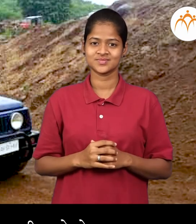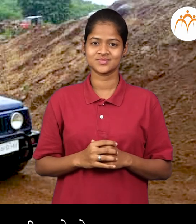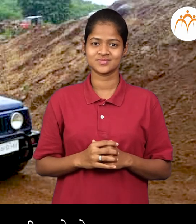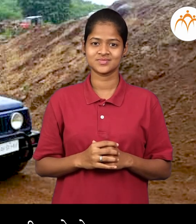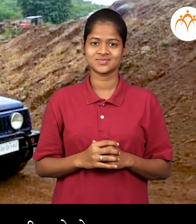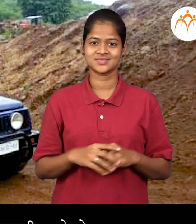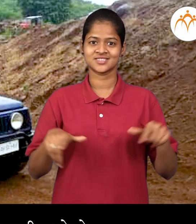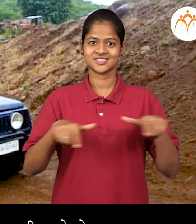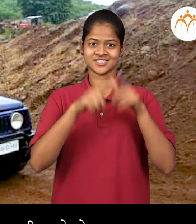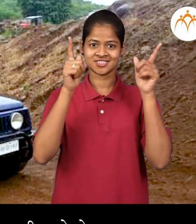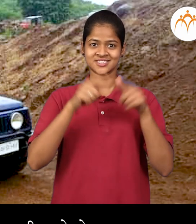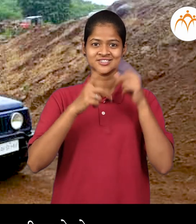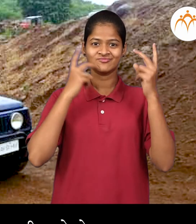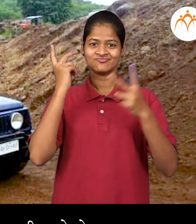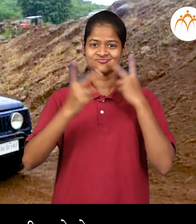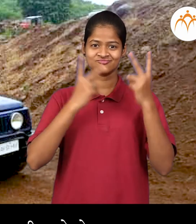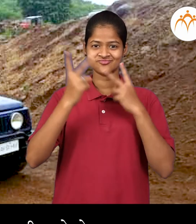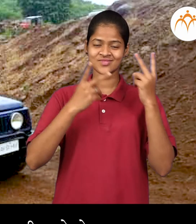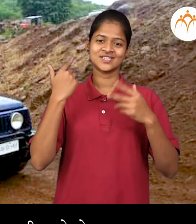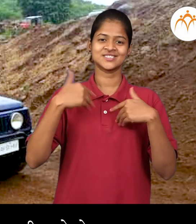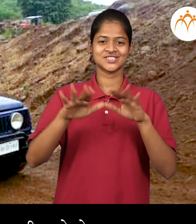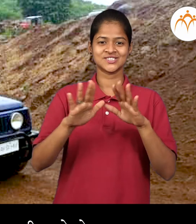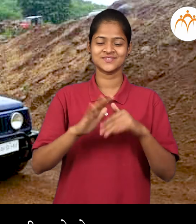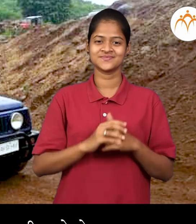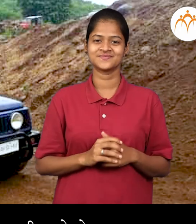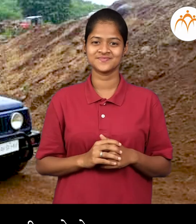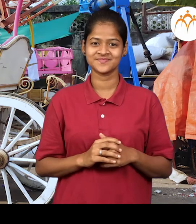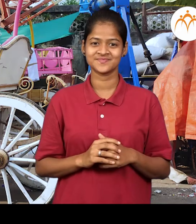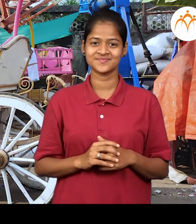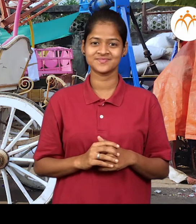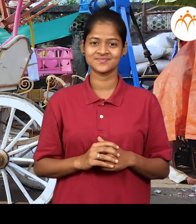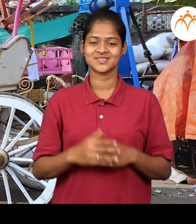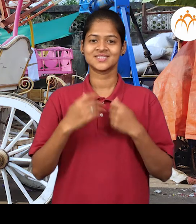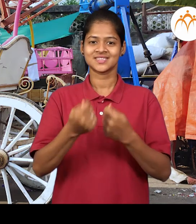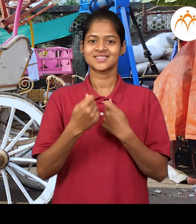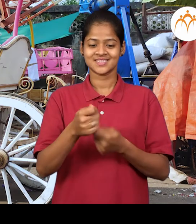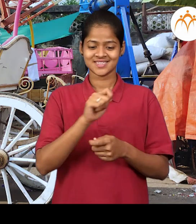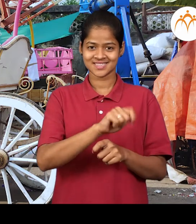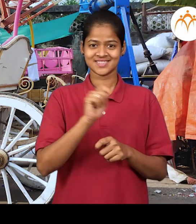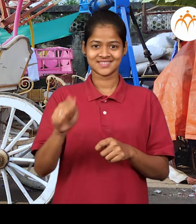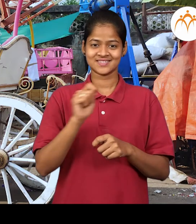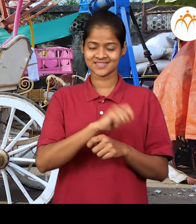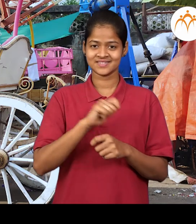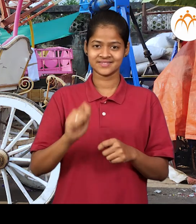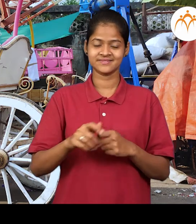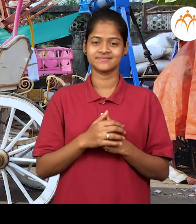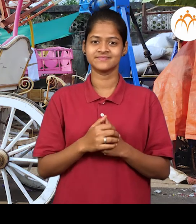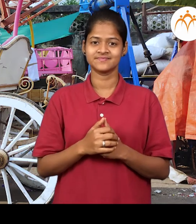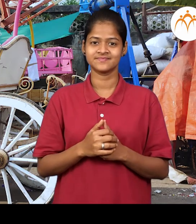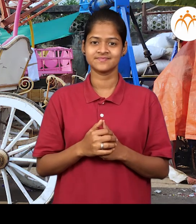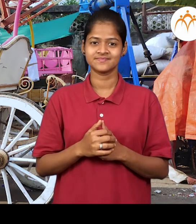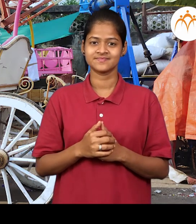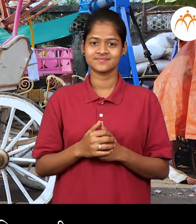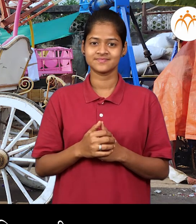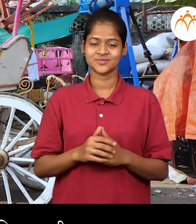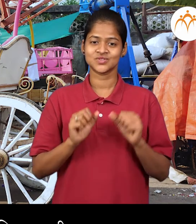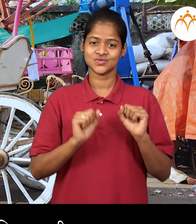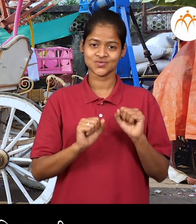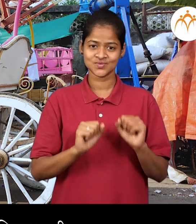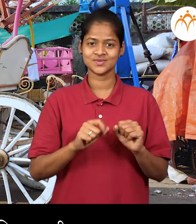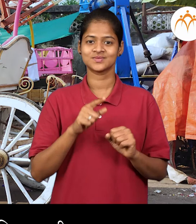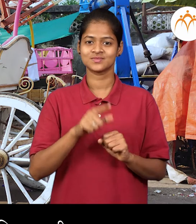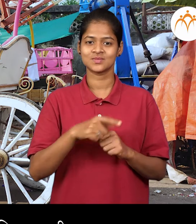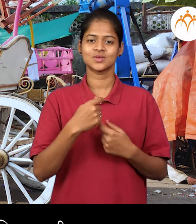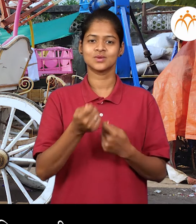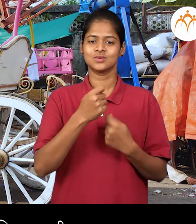जंगल सफारीला गेलो टांगा, आता